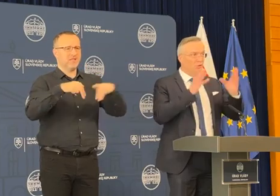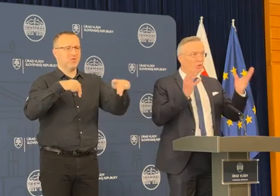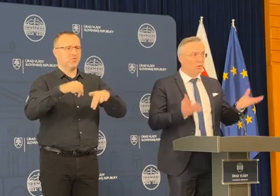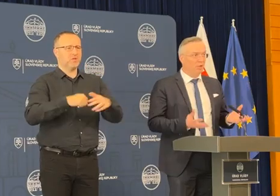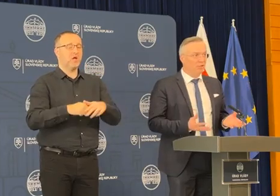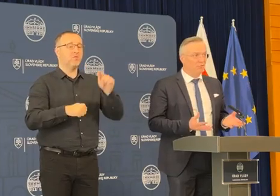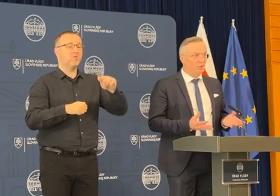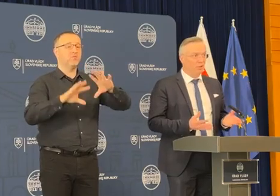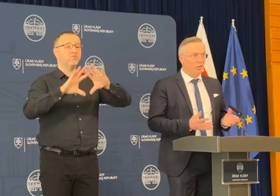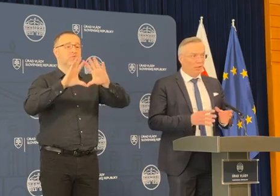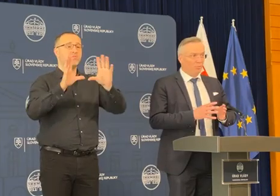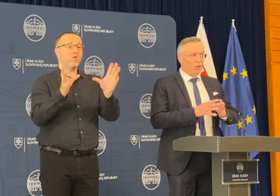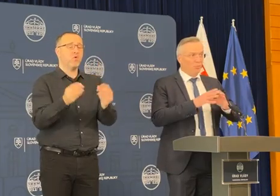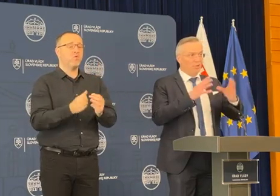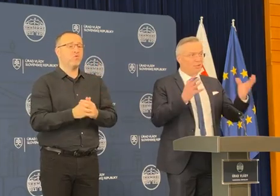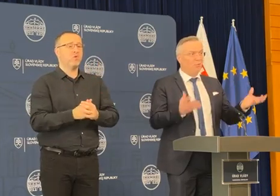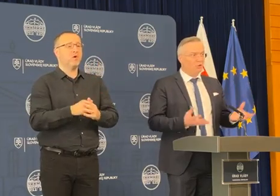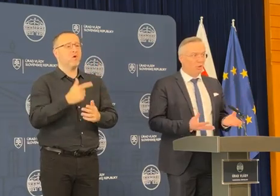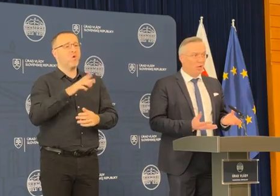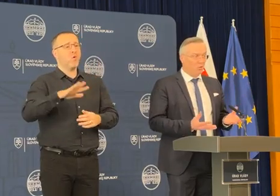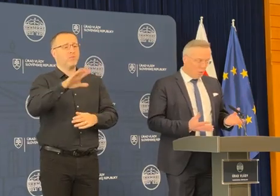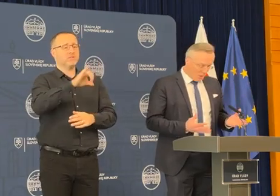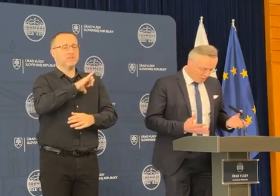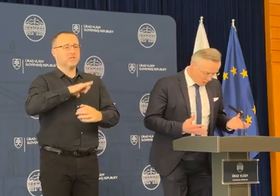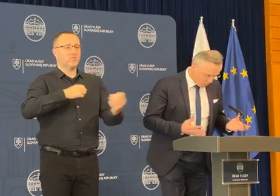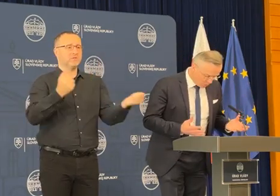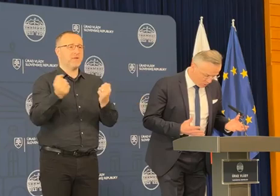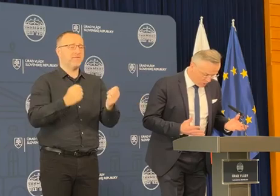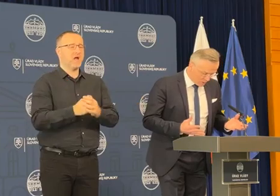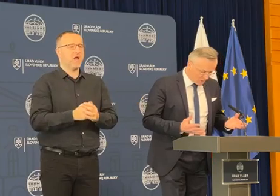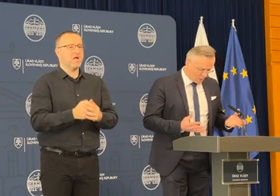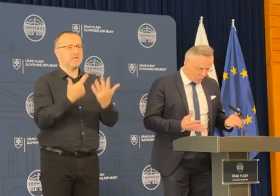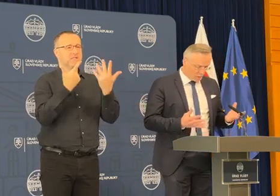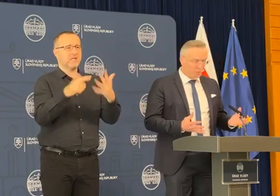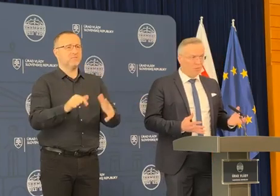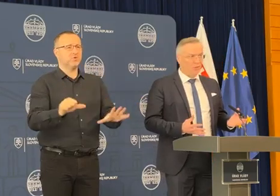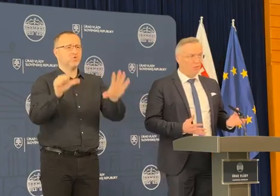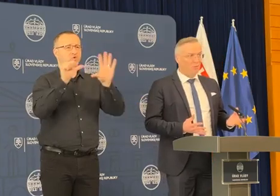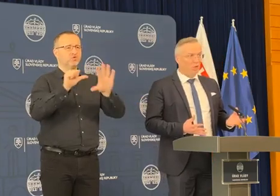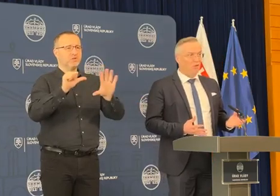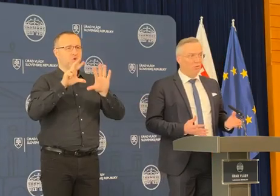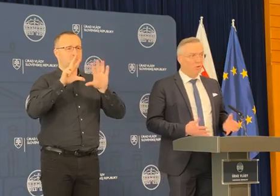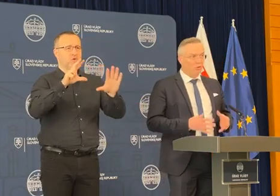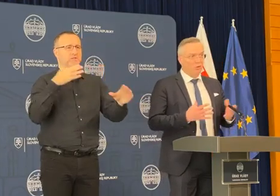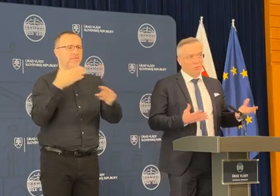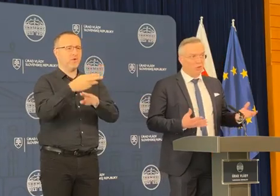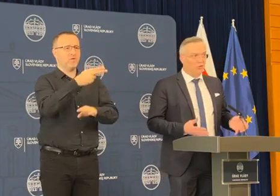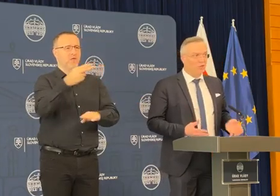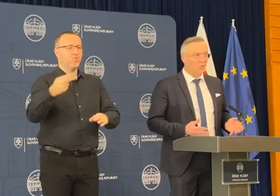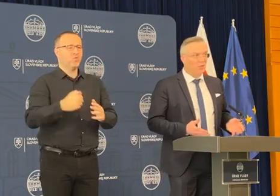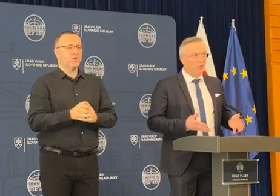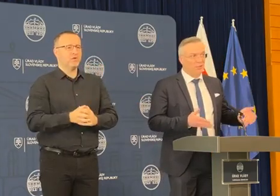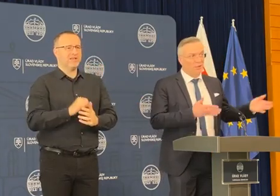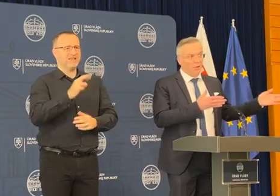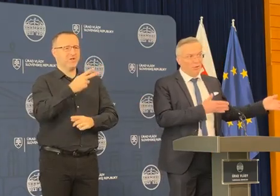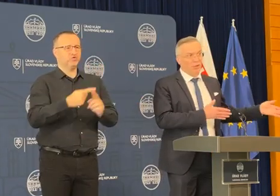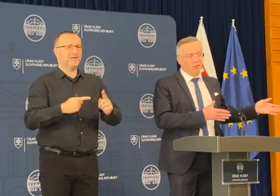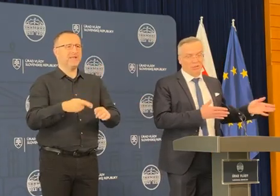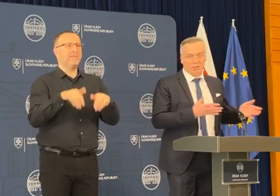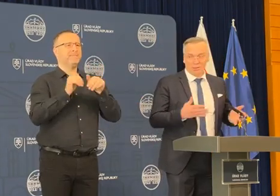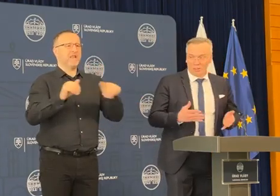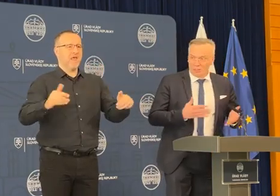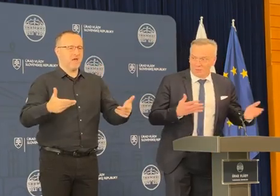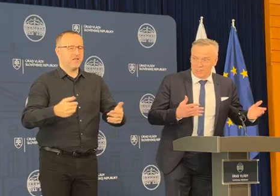Takže toto dokopy predstavuje pre oblasť samozpráv 768 miliónov eur, dokopy 3,4 miliardy,